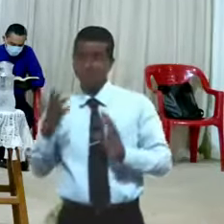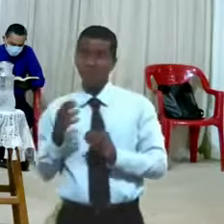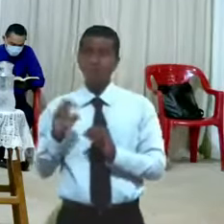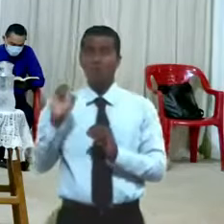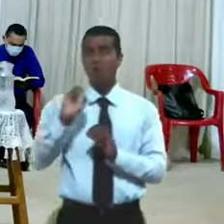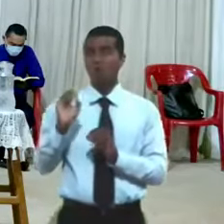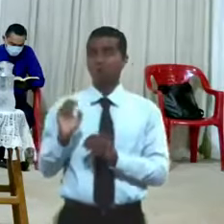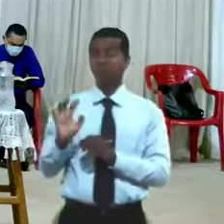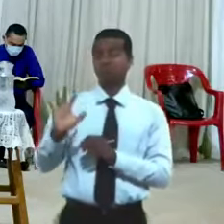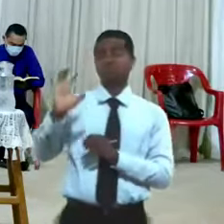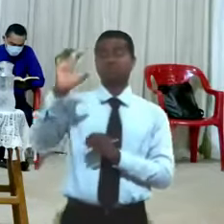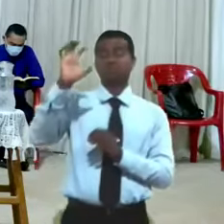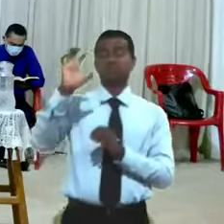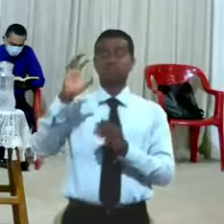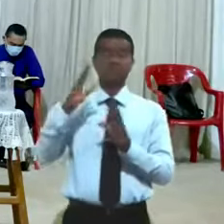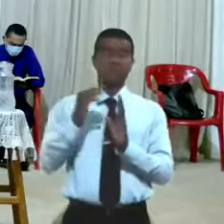mi pueblo.